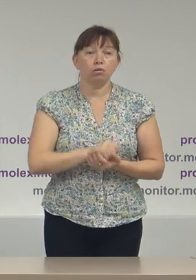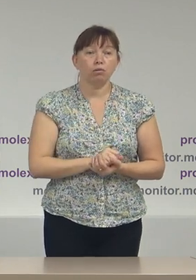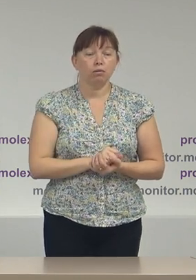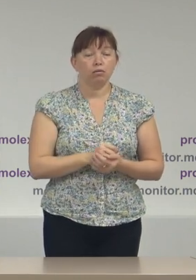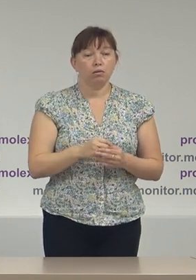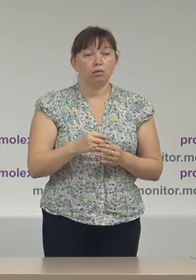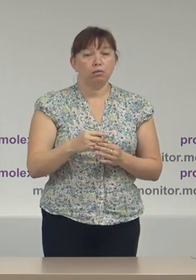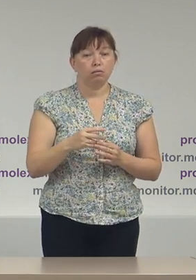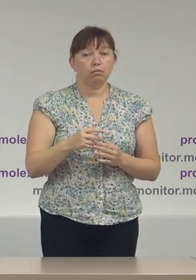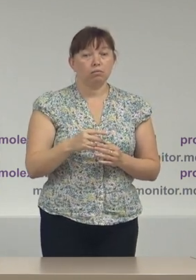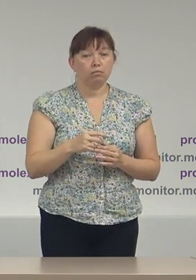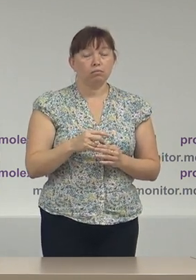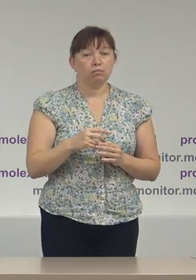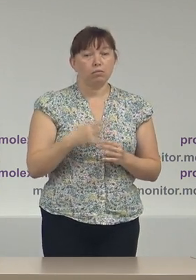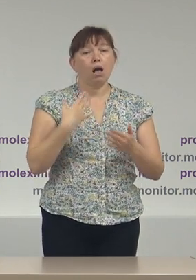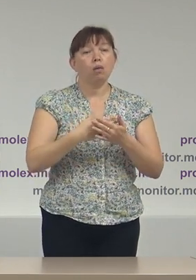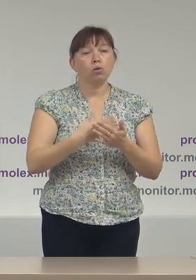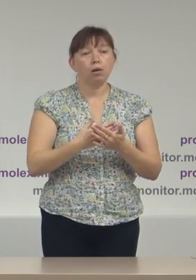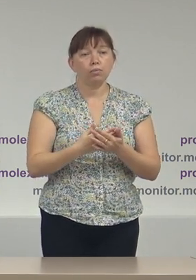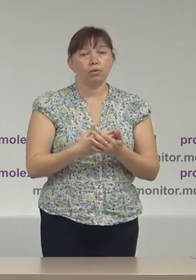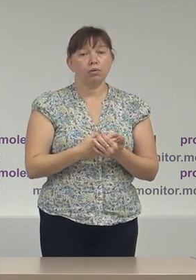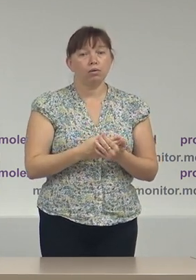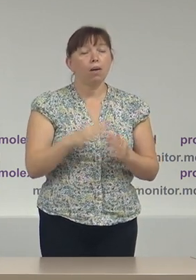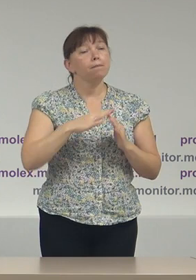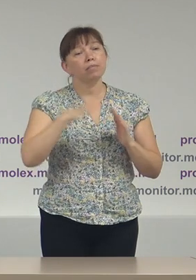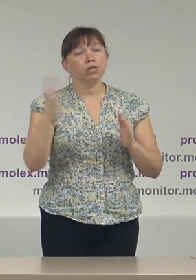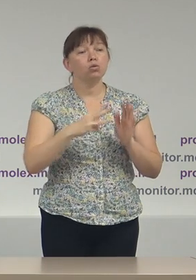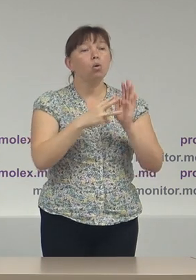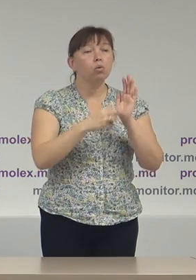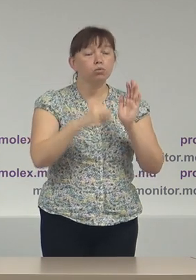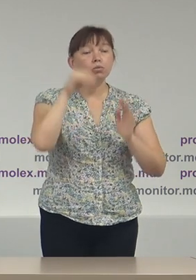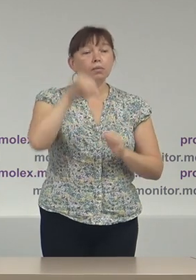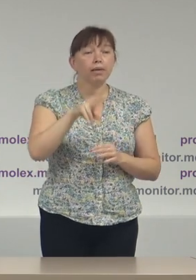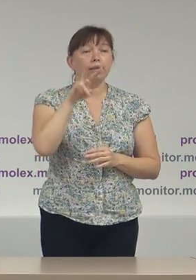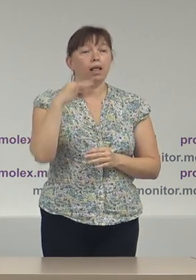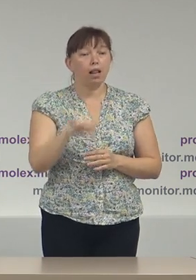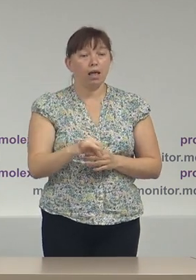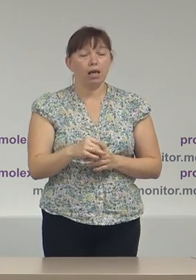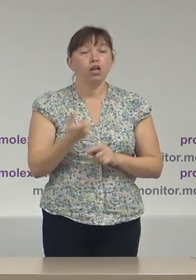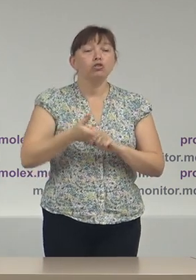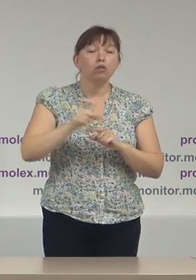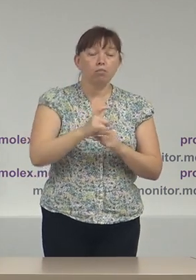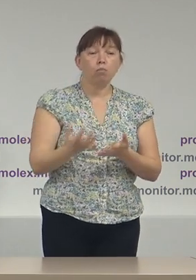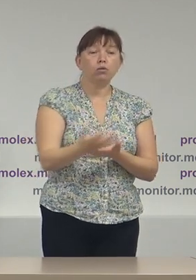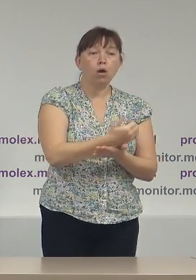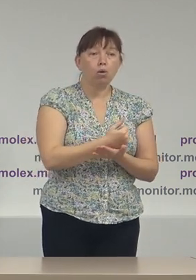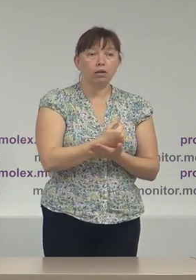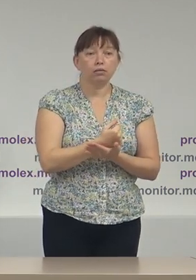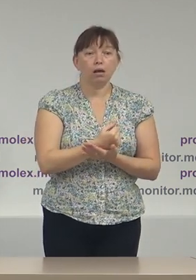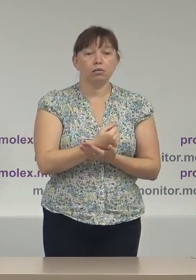limita la 1 milion și aproape pic peste 800.000 de lei. Cel mai mult a colectat